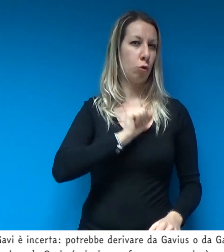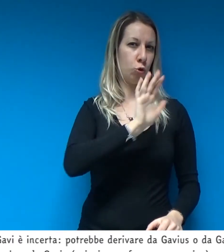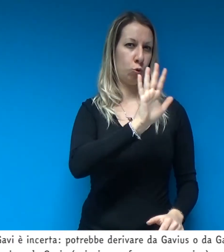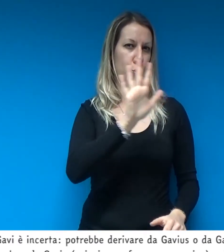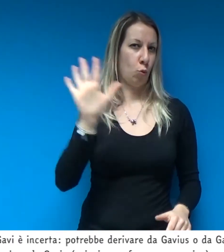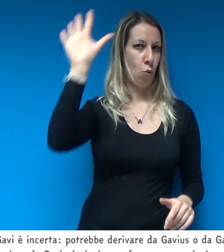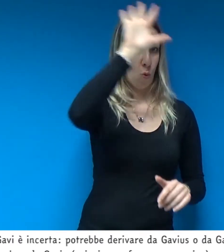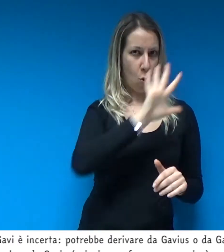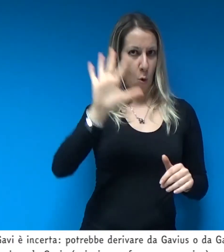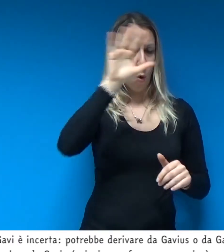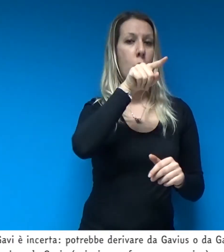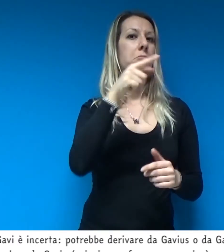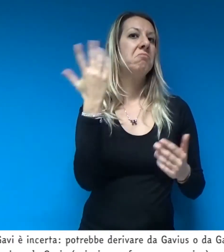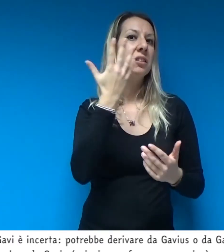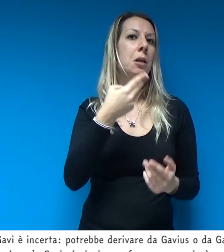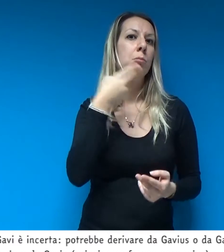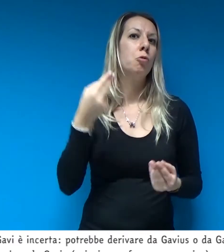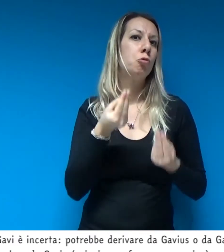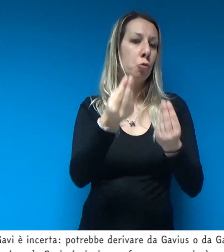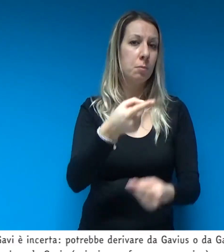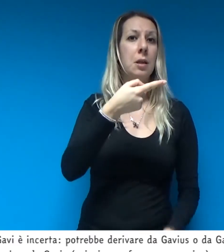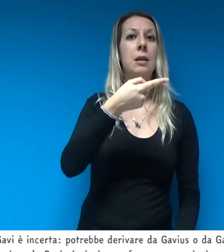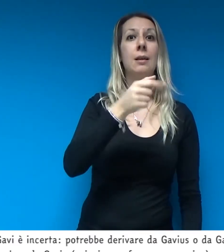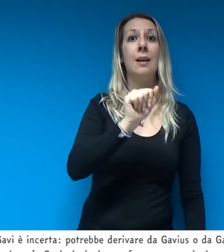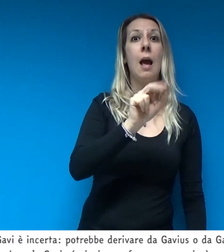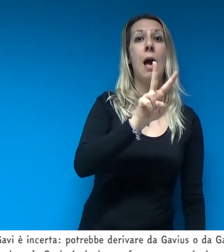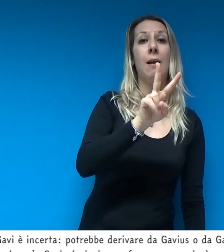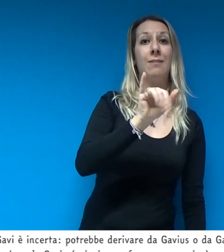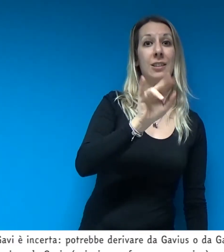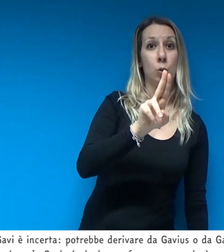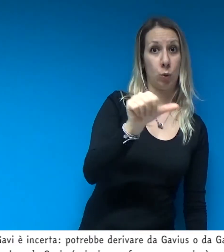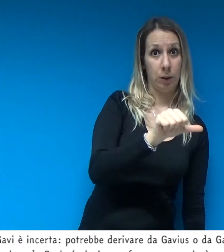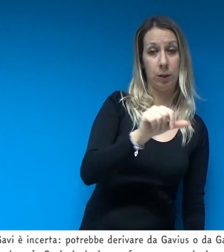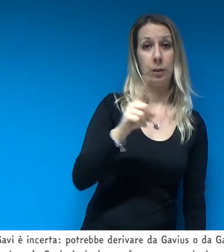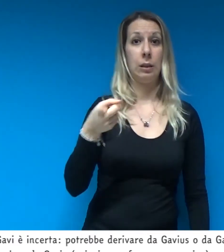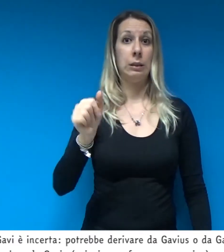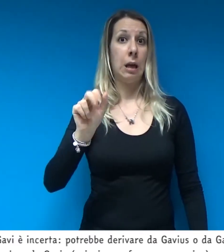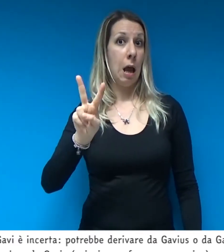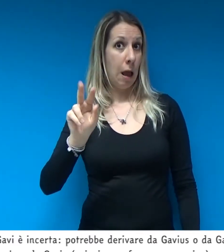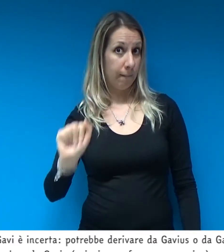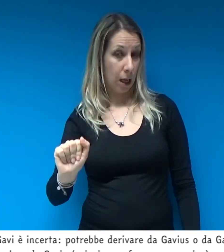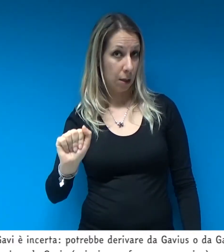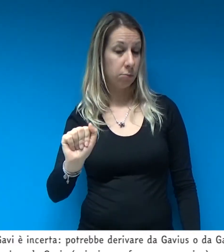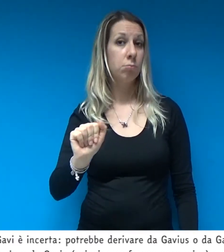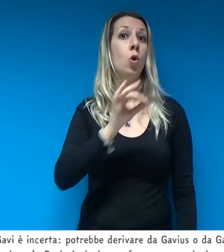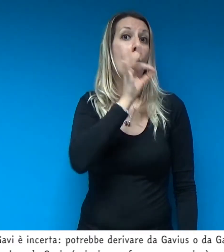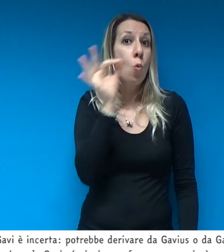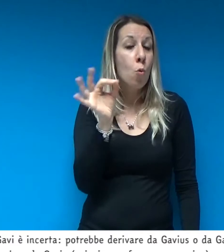dialetto dell'Italia settentrionale, o da Gavia, principessa franco-germanica,